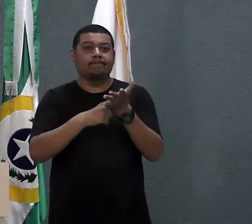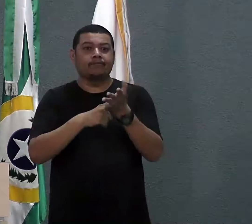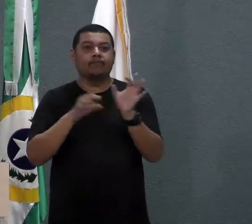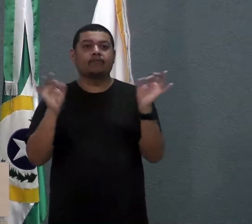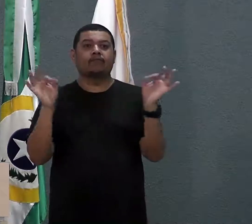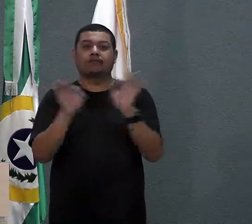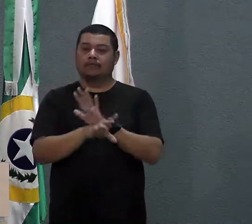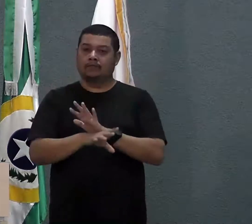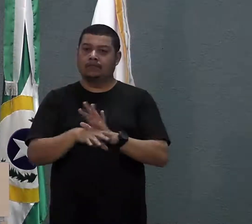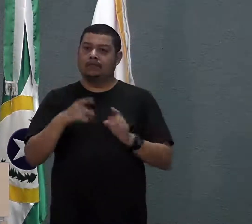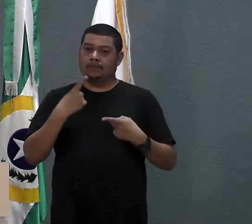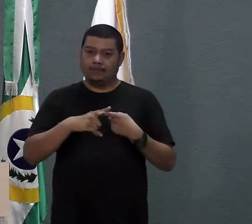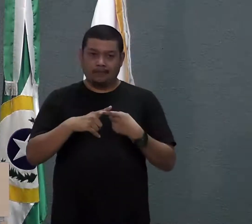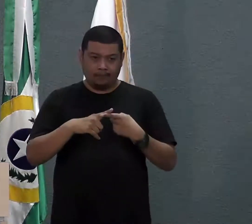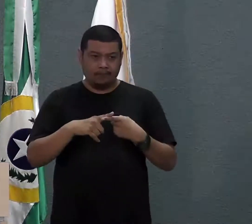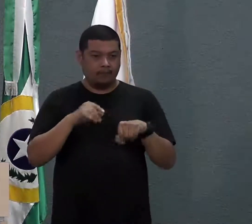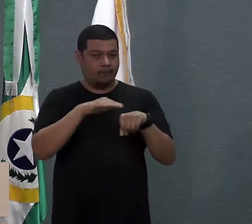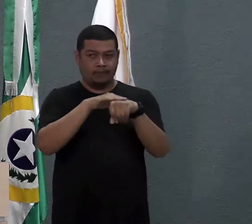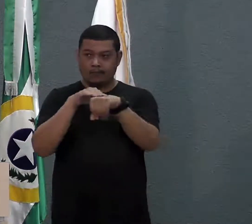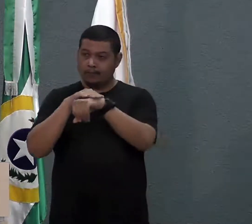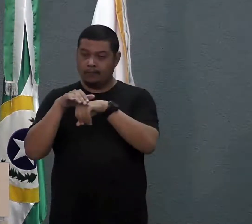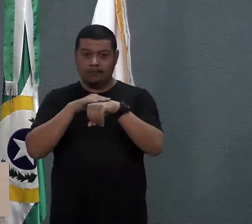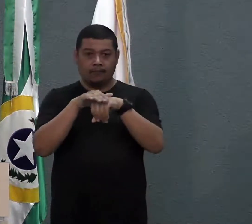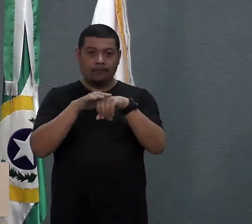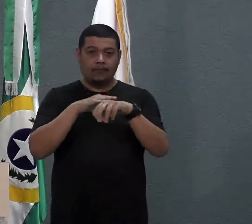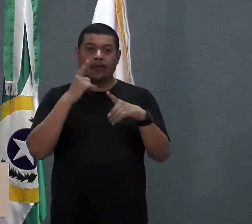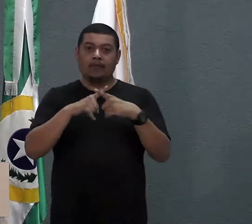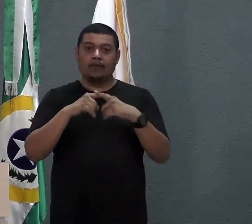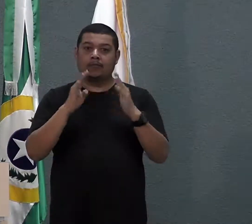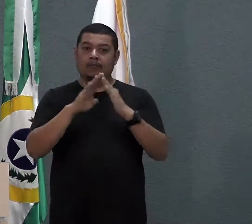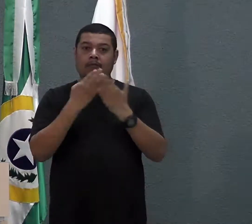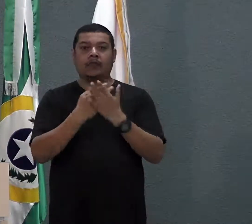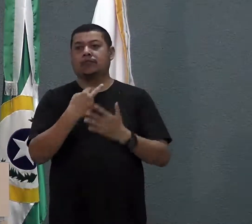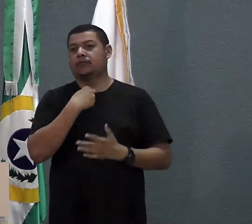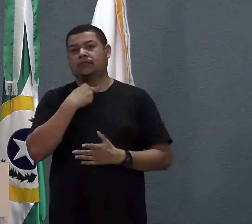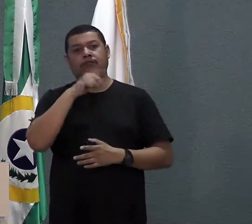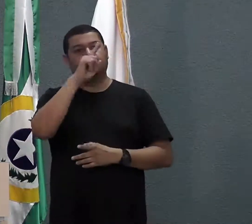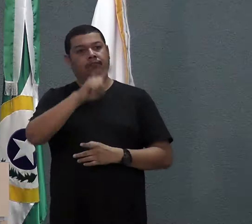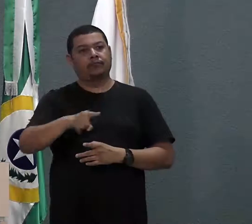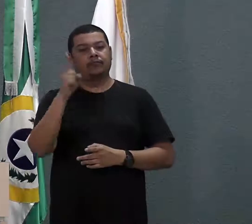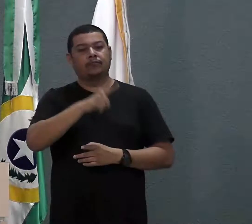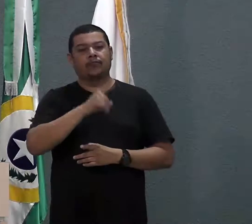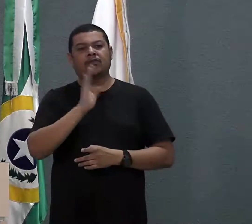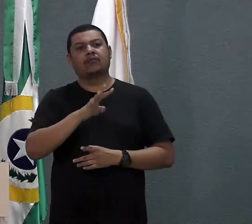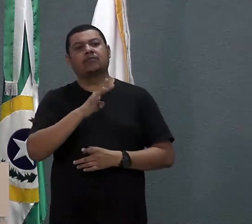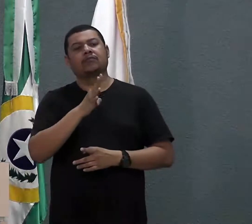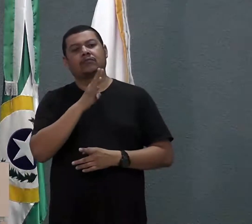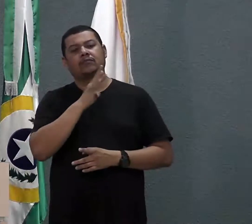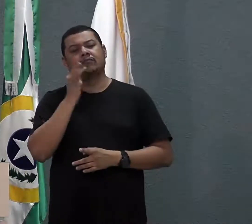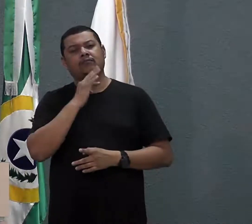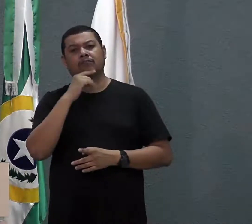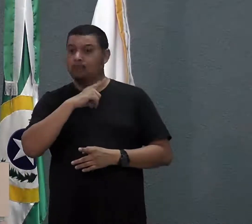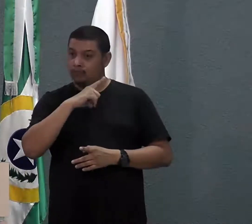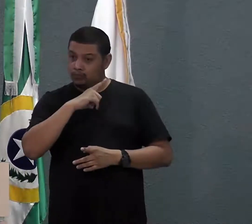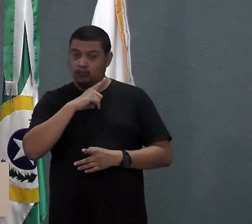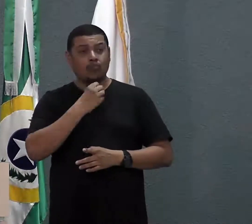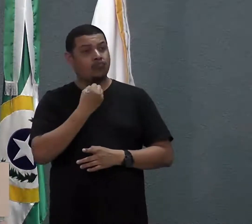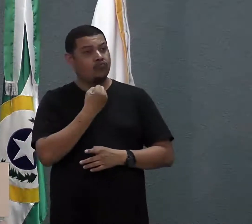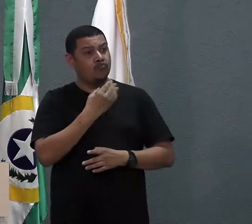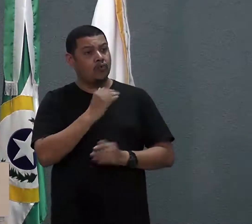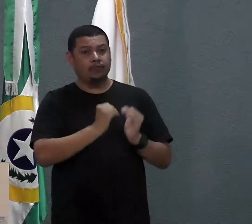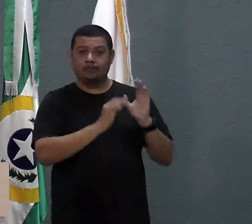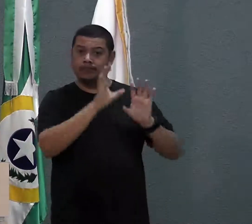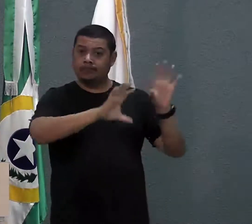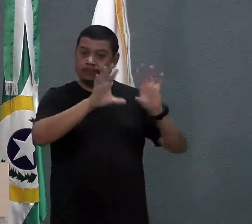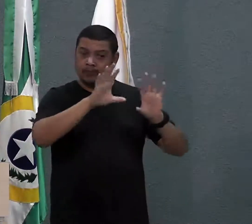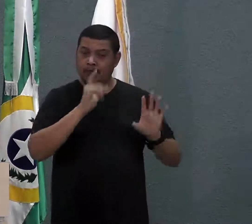que eu acho que um consenso de todos, que aquela escola não deve fechar. Eu conheço a escola, é uma escola que tem uma estrutura boa, ela é um